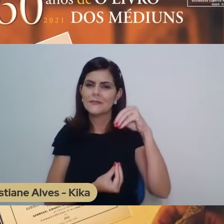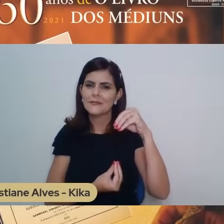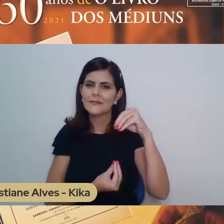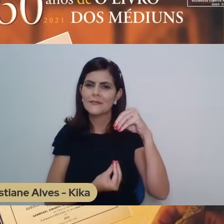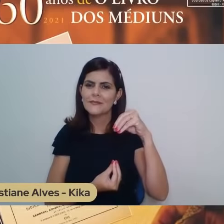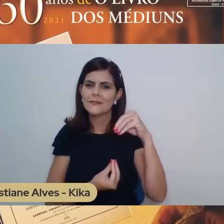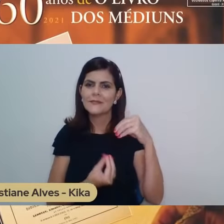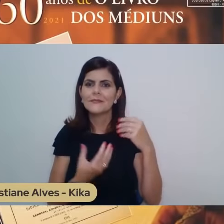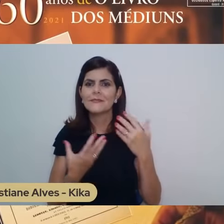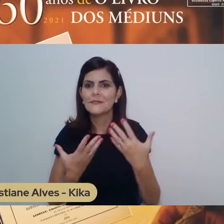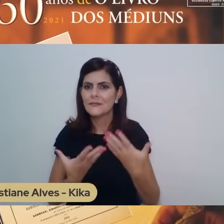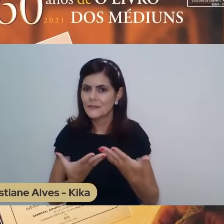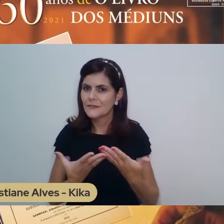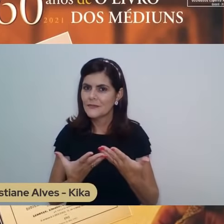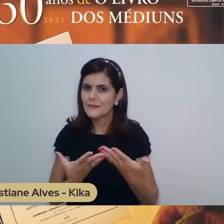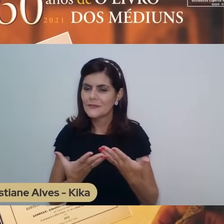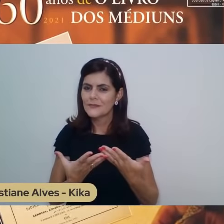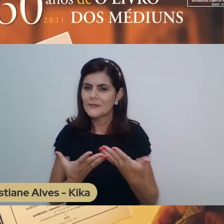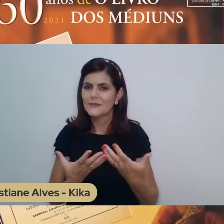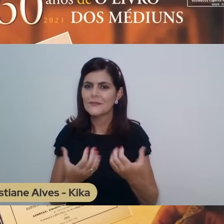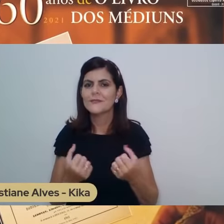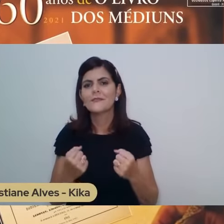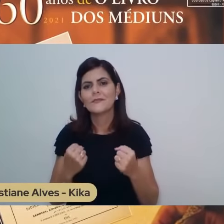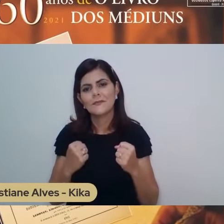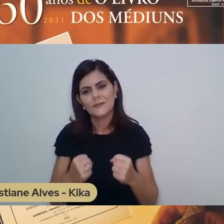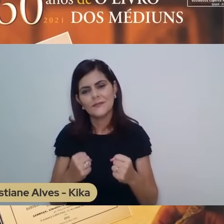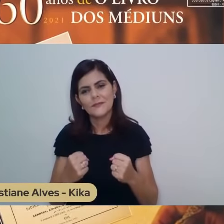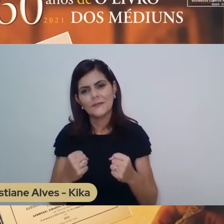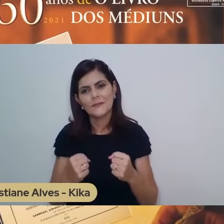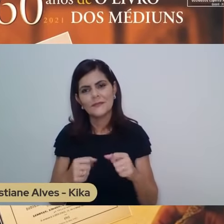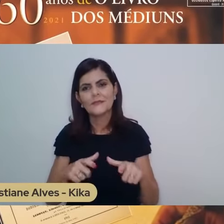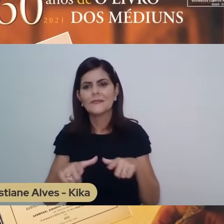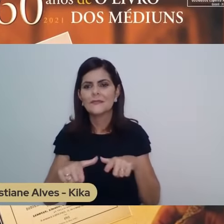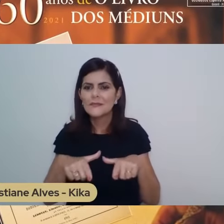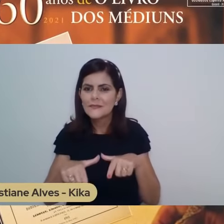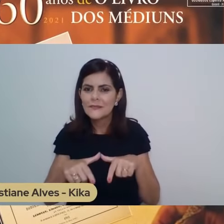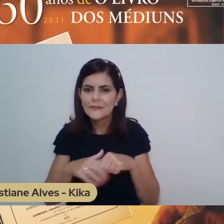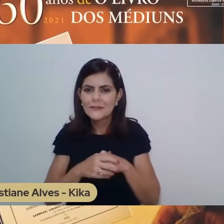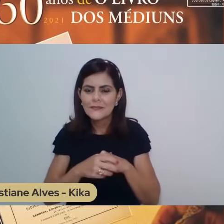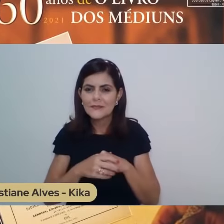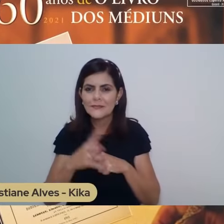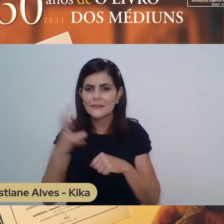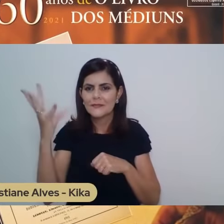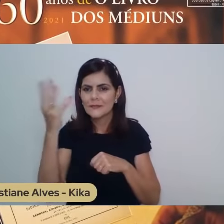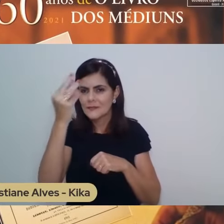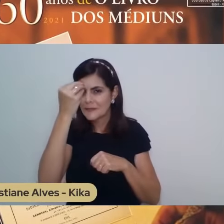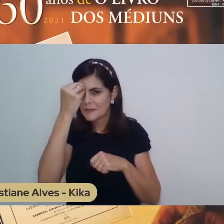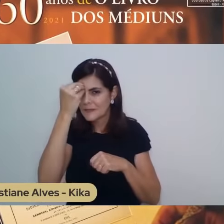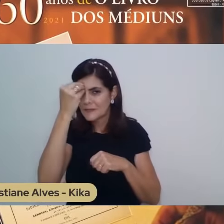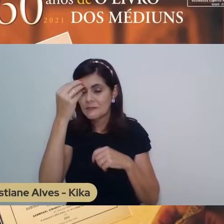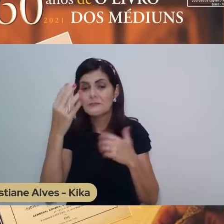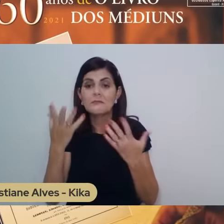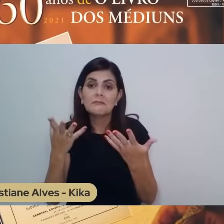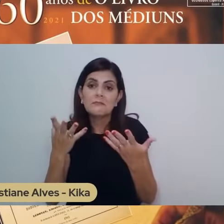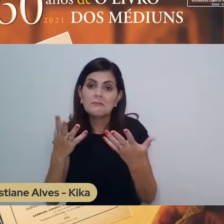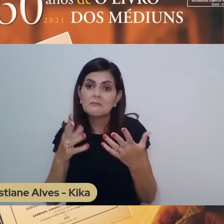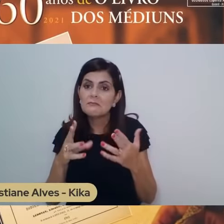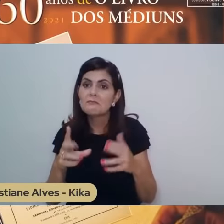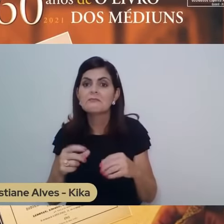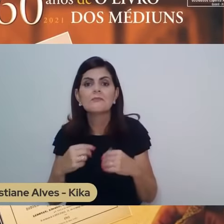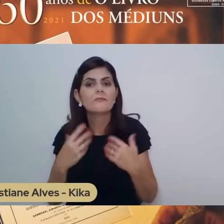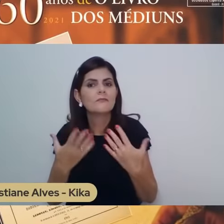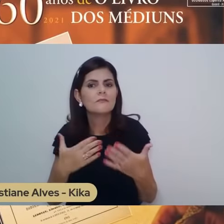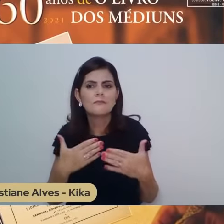alguma maneira nos possam utilizar. Sejamos nós médiums ostensivos ou não, mas